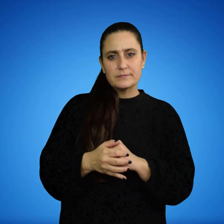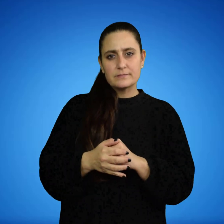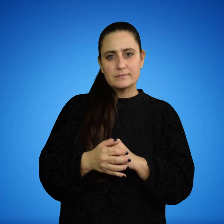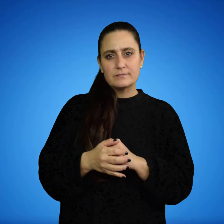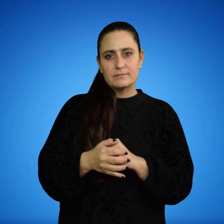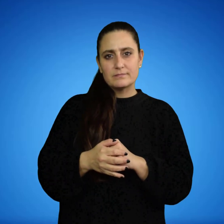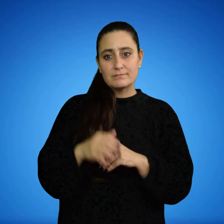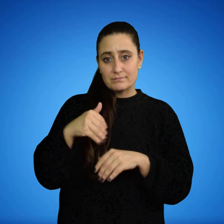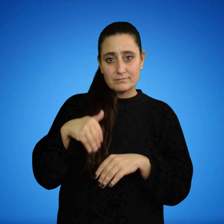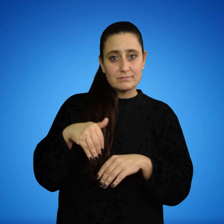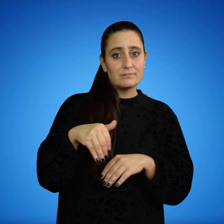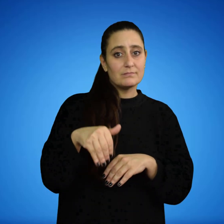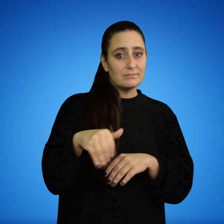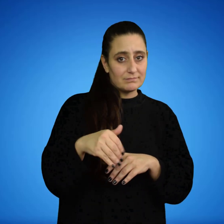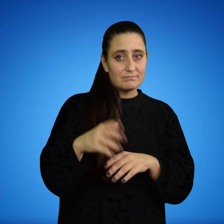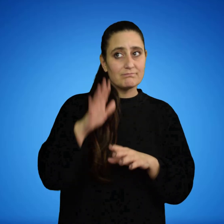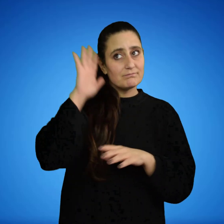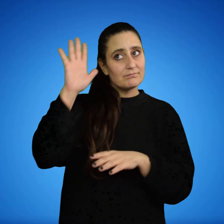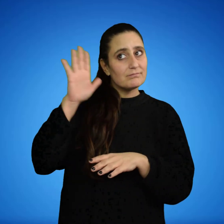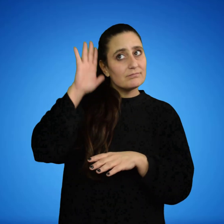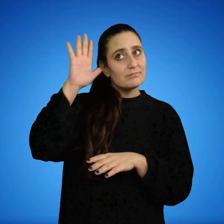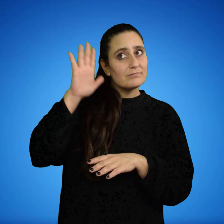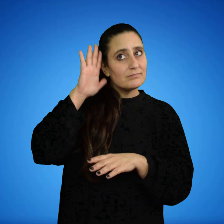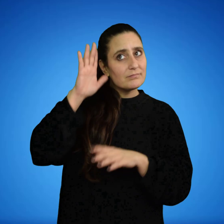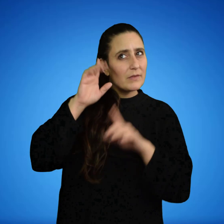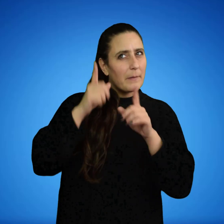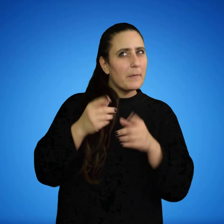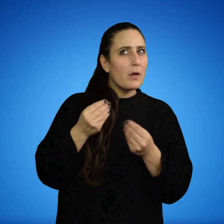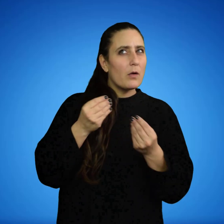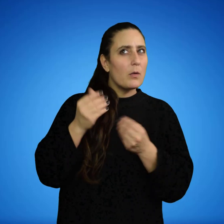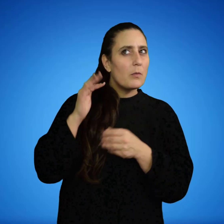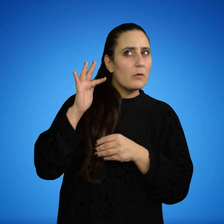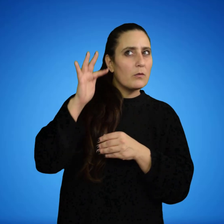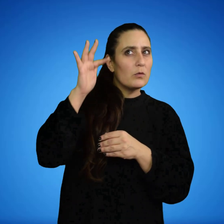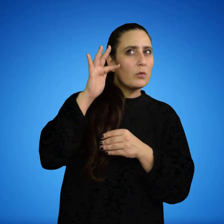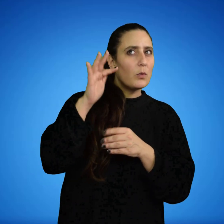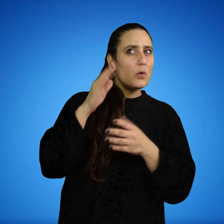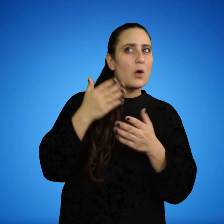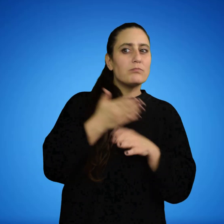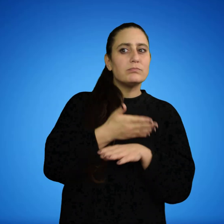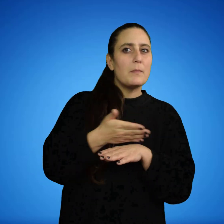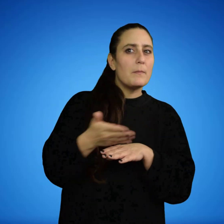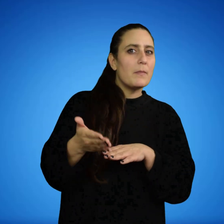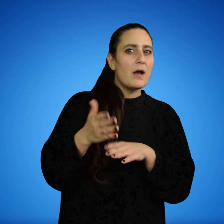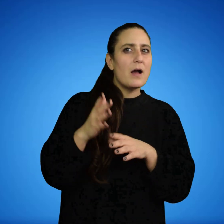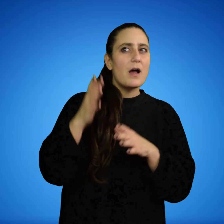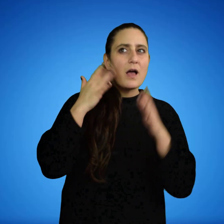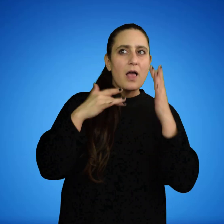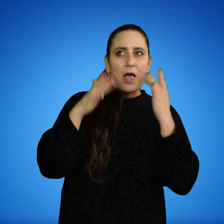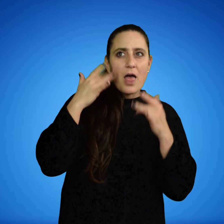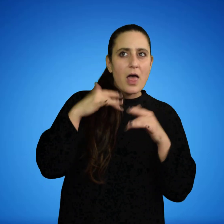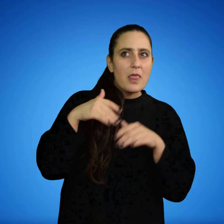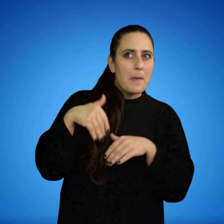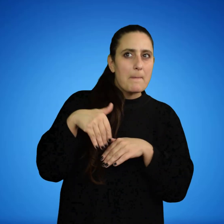En breve será posible imaginar e incluso proyectar el impacto en una obra para un periodo futuro determinado.